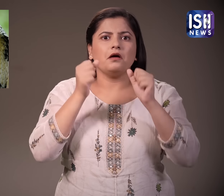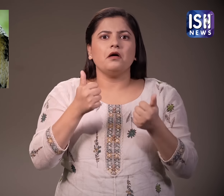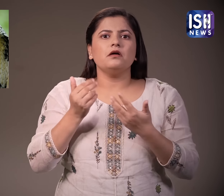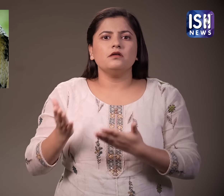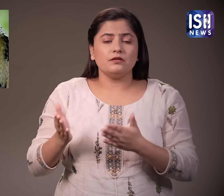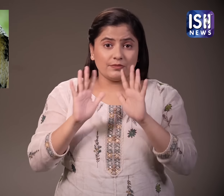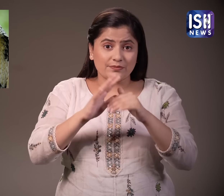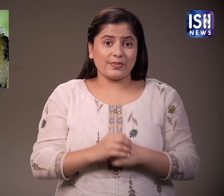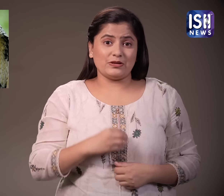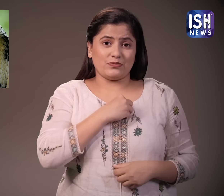असफल रहे